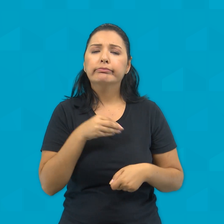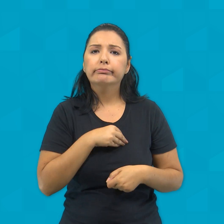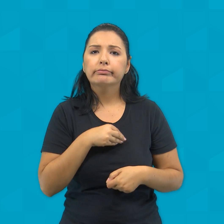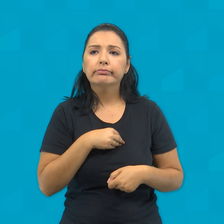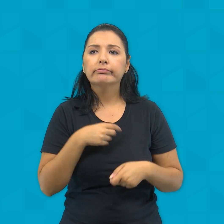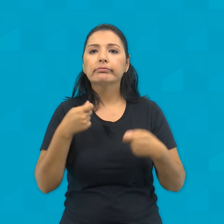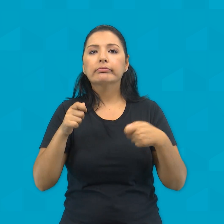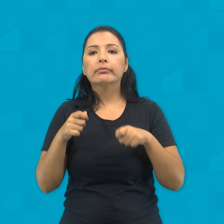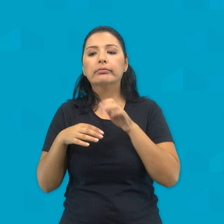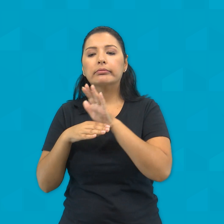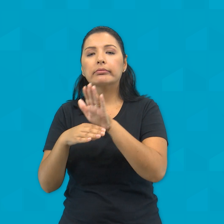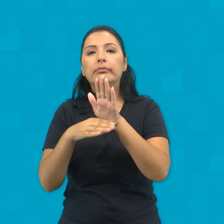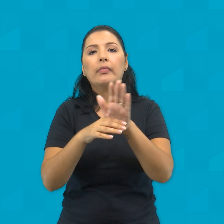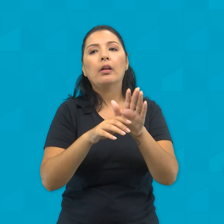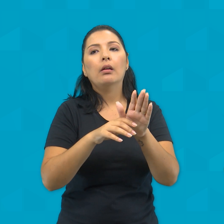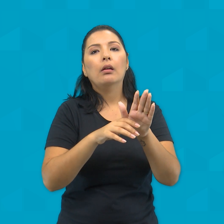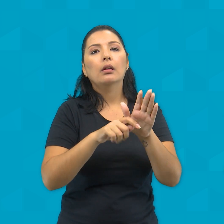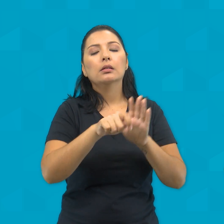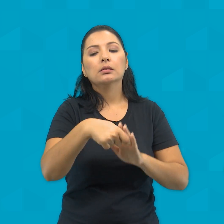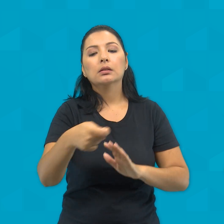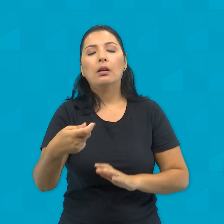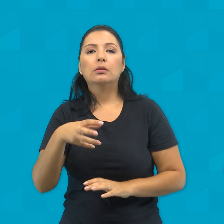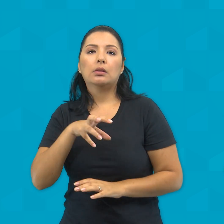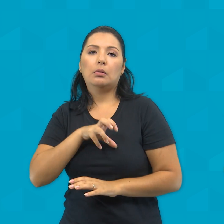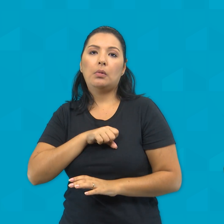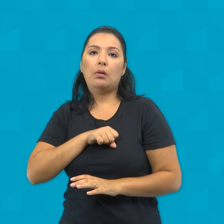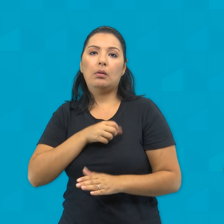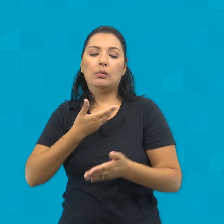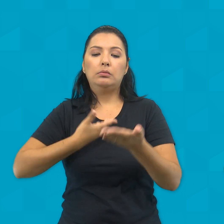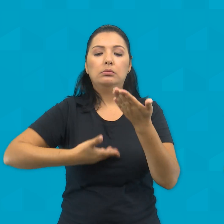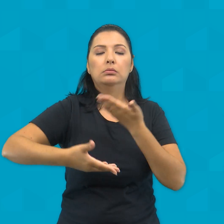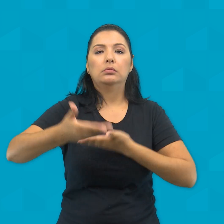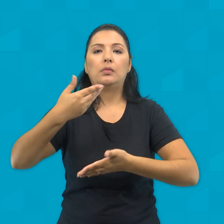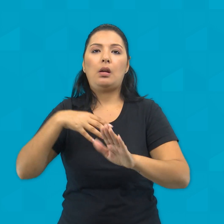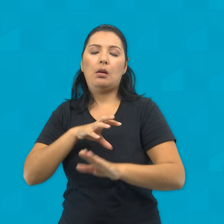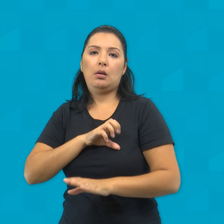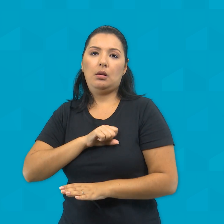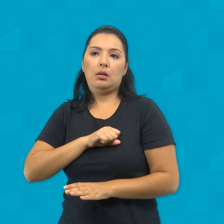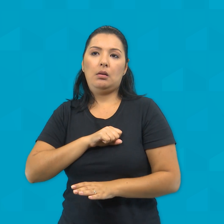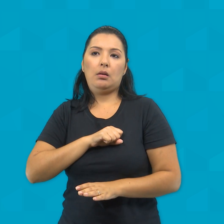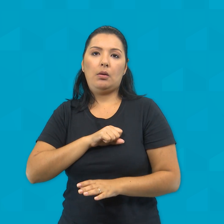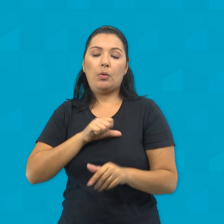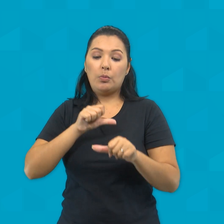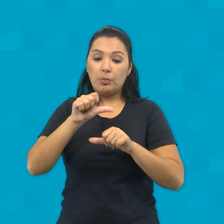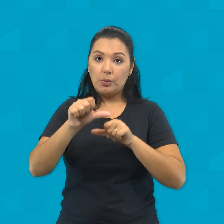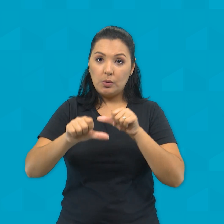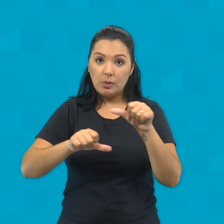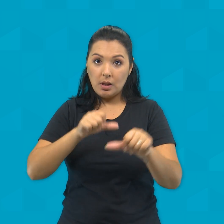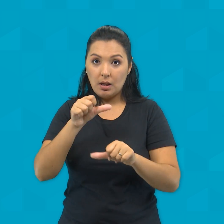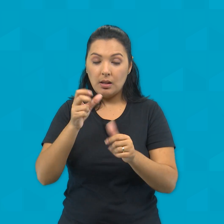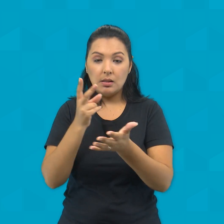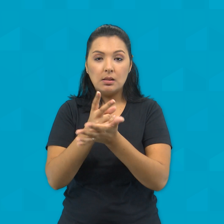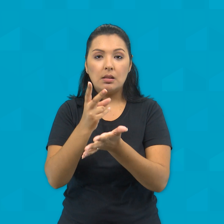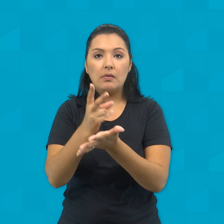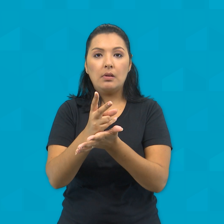oferecer gestos de amor e receber amor para aprendermos a recomeçar sempre quando na vida